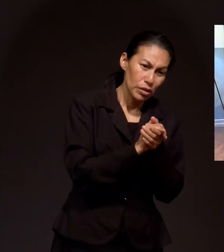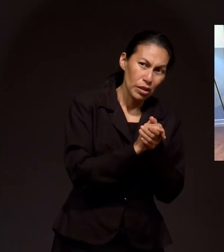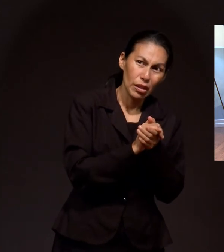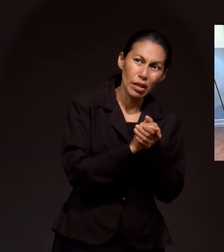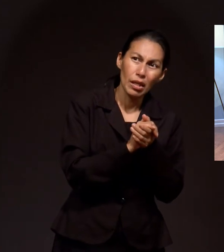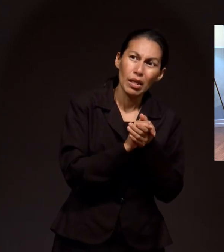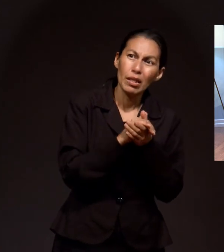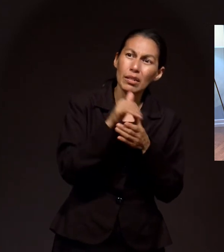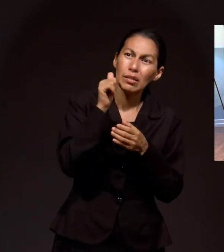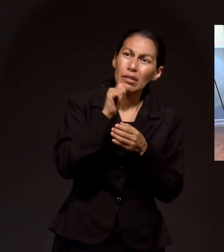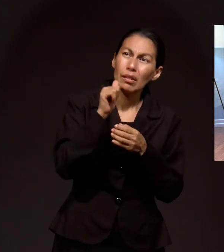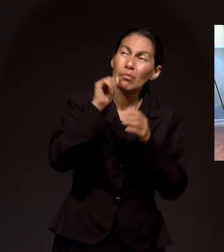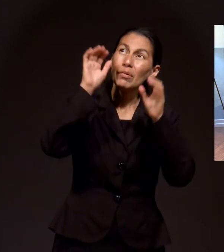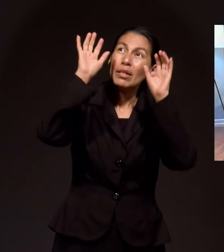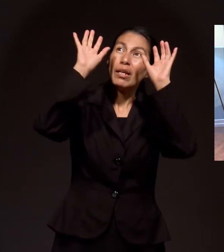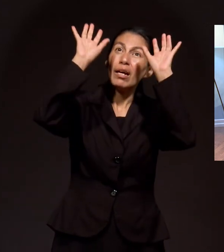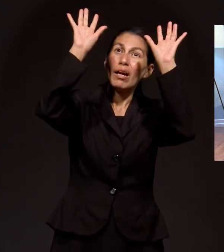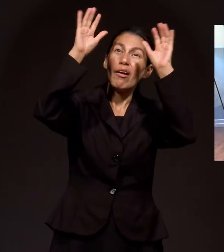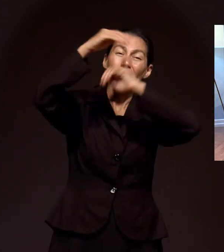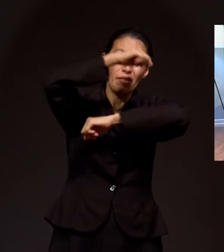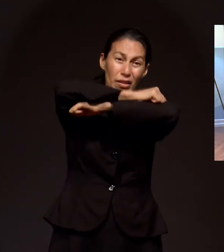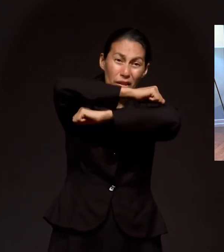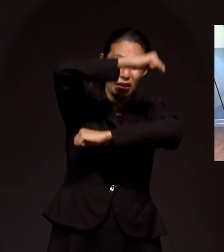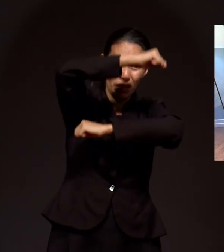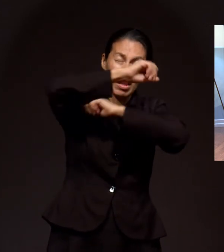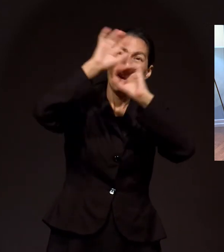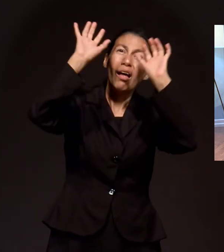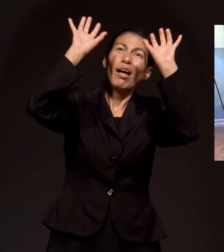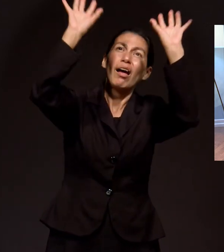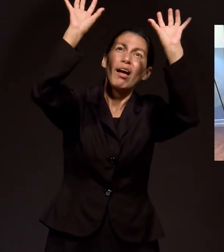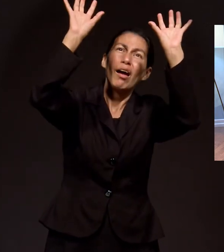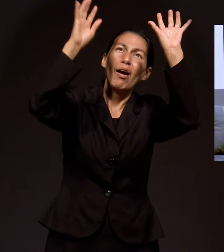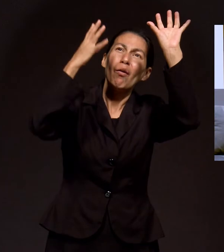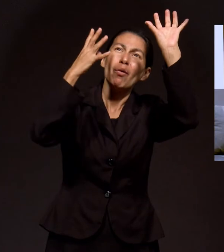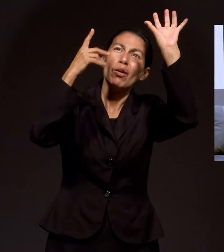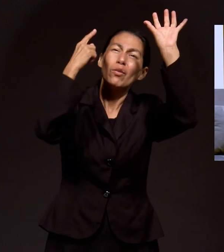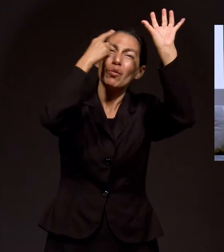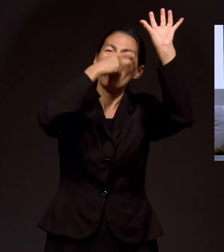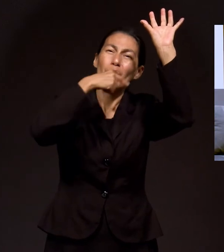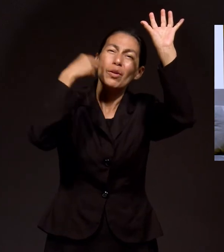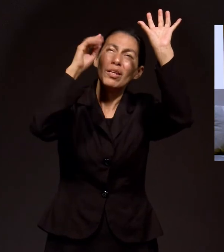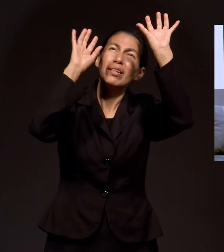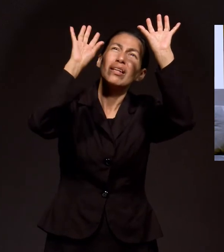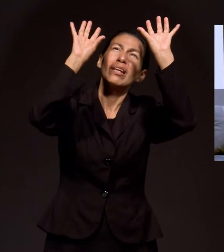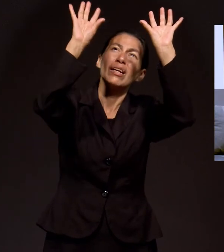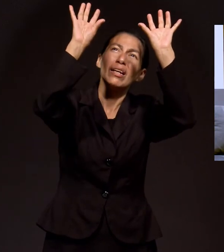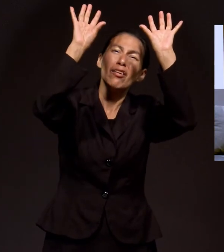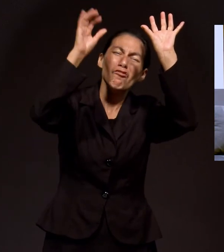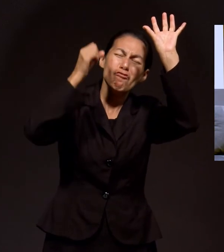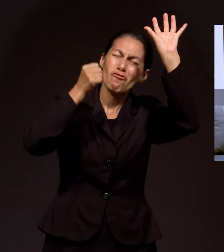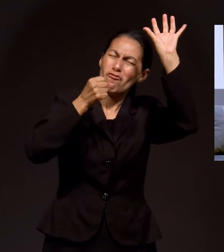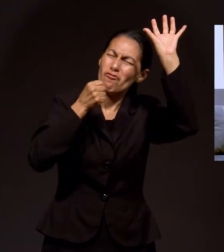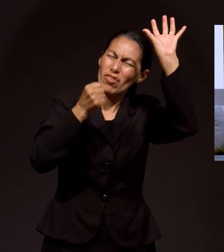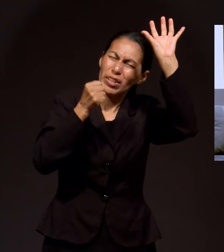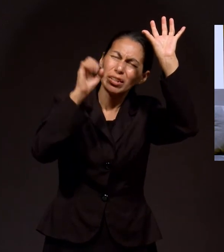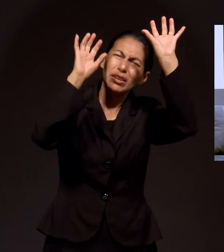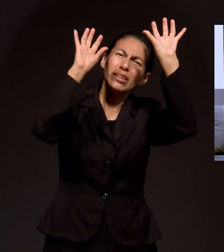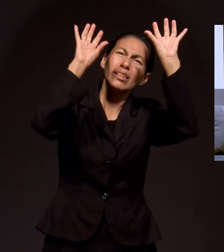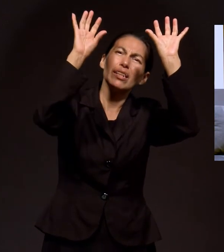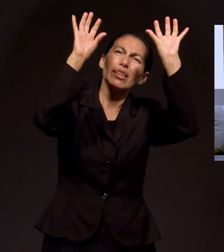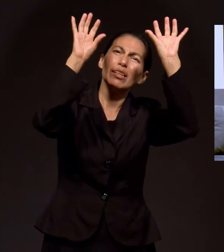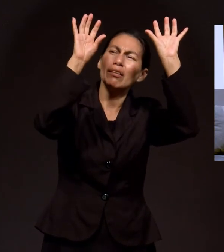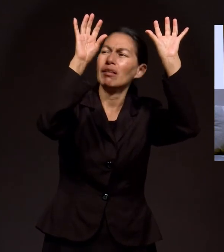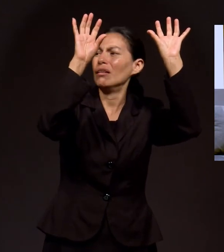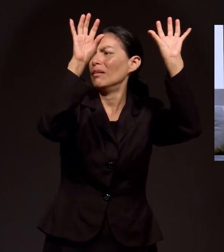4 horas con las manos arriba sosteniendo una ventana para que no se nos viniera encima. Dios le dio una fuerza especial. Y mi esposa me